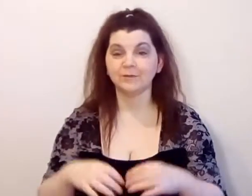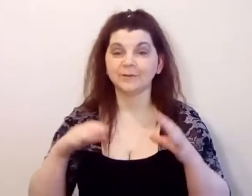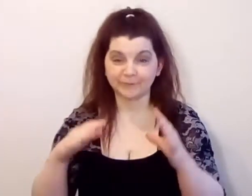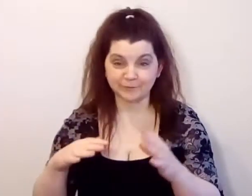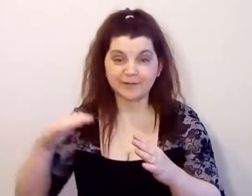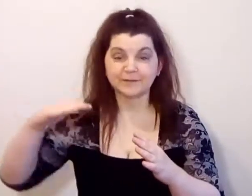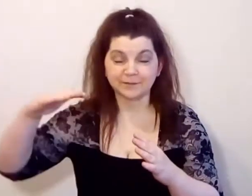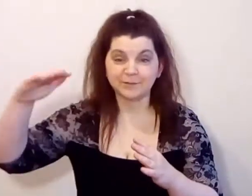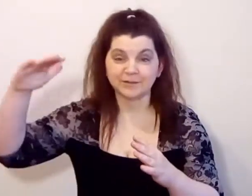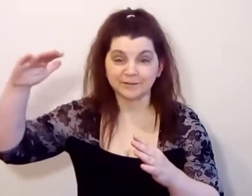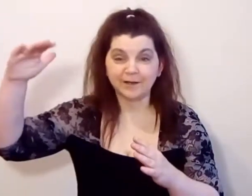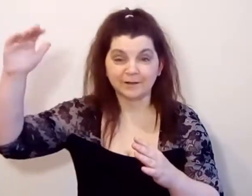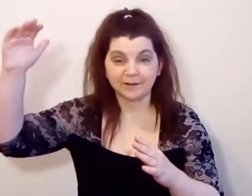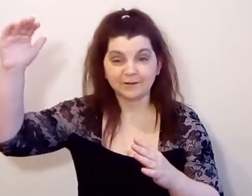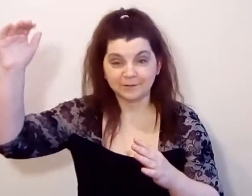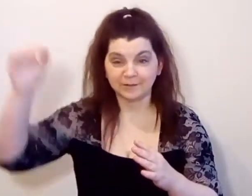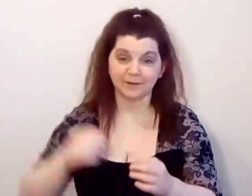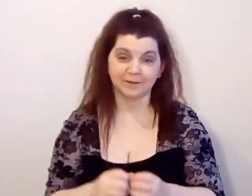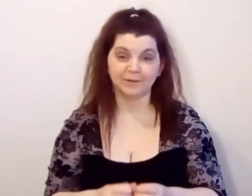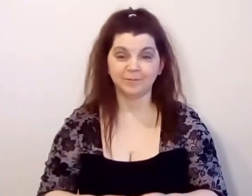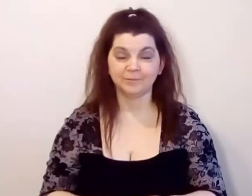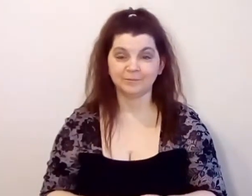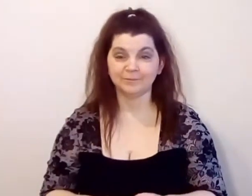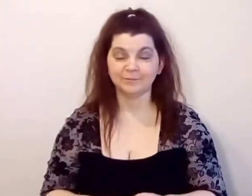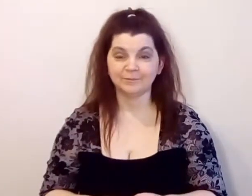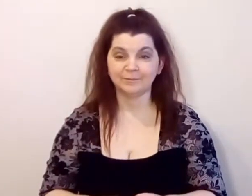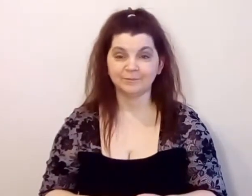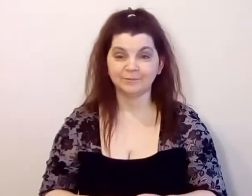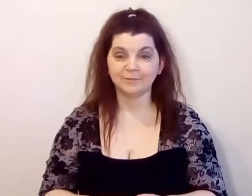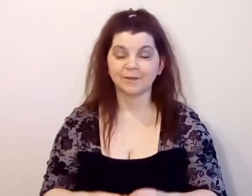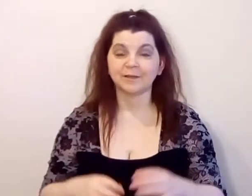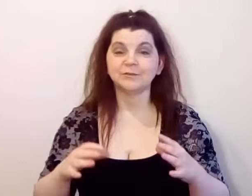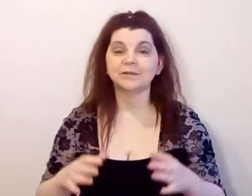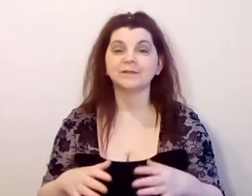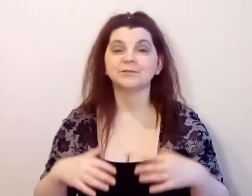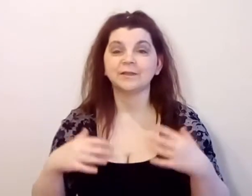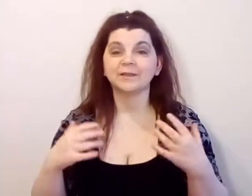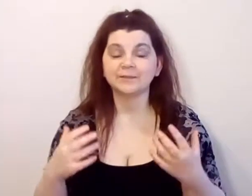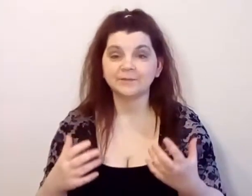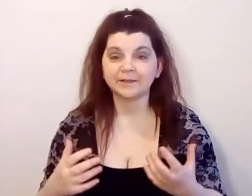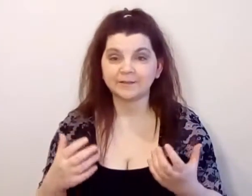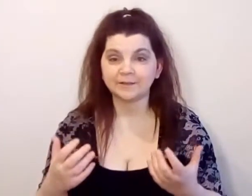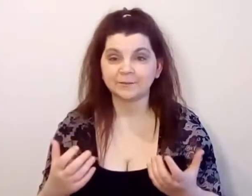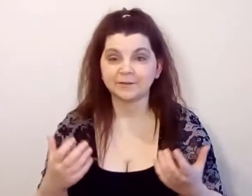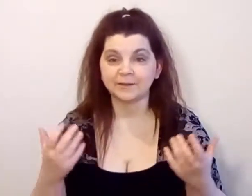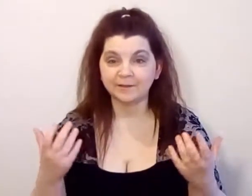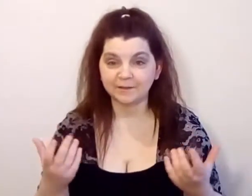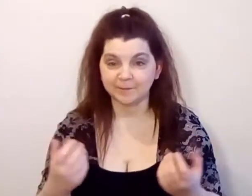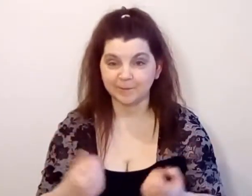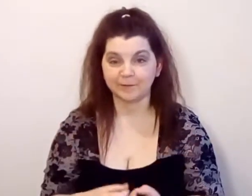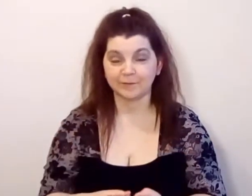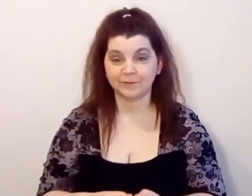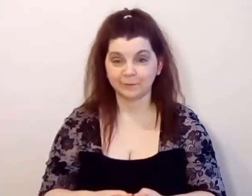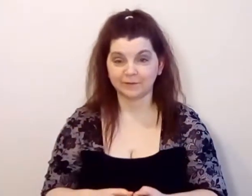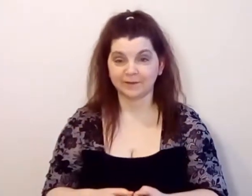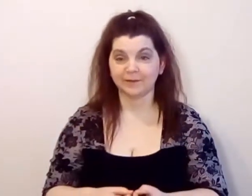вы развиваетесь именно так, как надо. Хочу сказать, что если вы хотите быть лидерами своей собственной